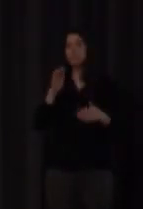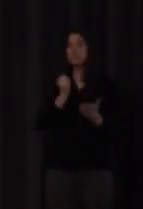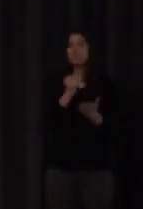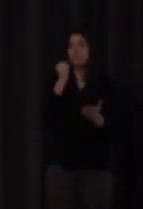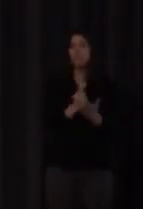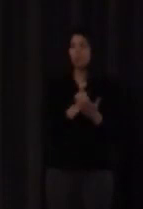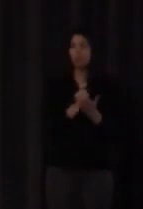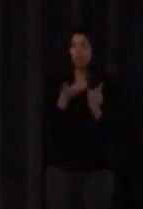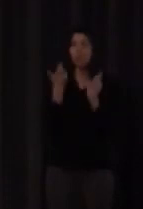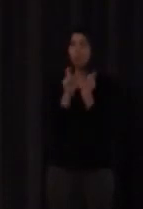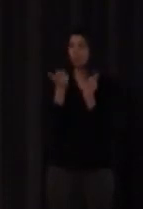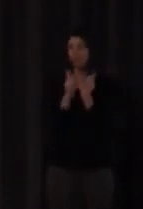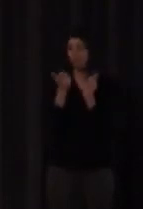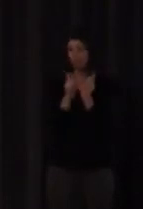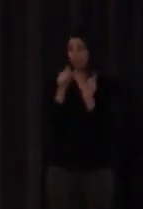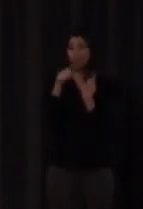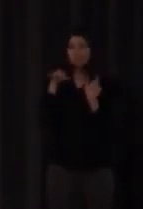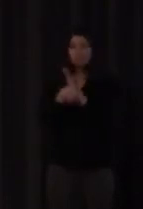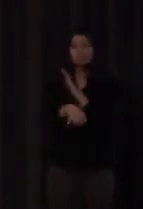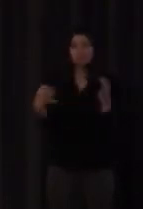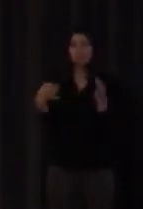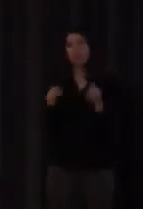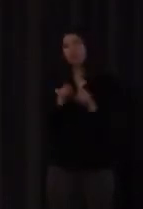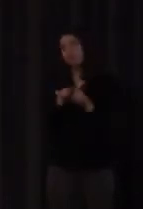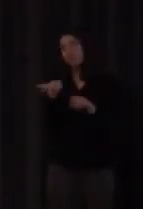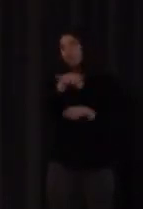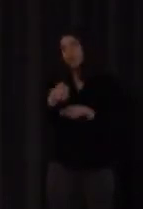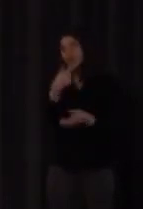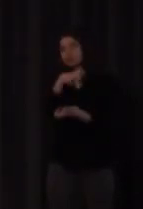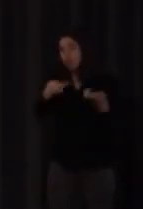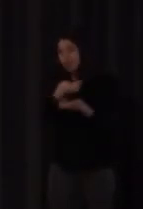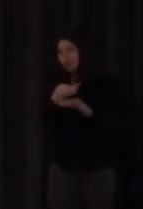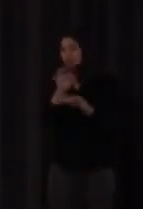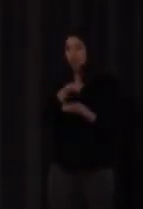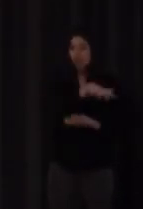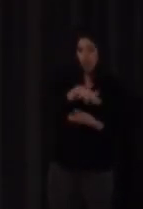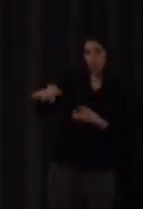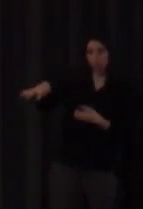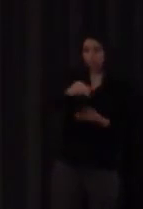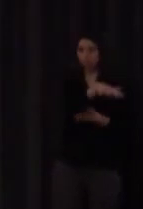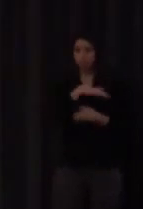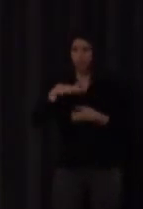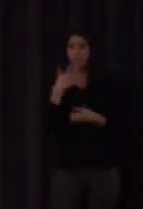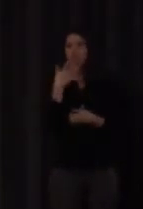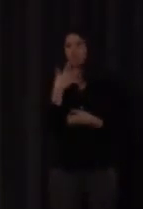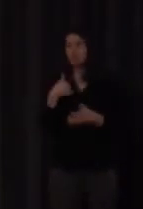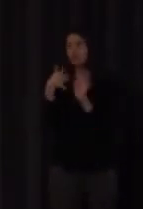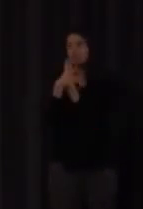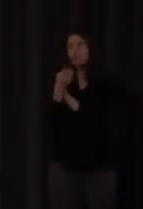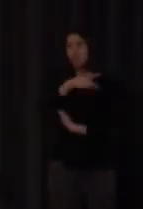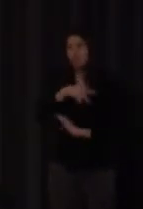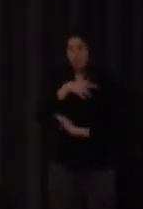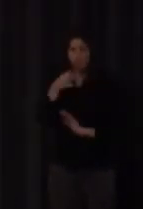pues que hacen referencia a lugares más complejos lugares espaciales ya si estamos contando una historia